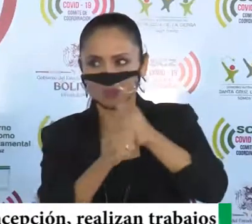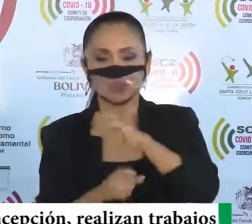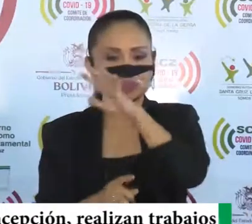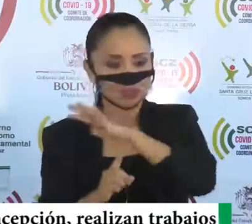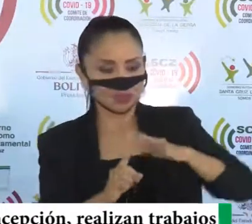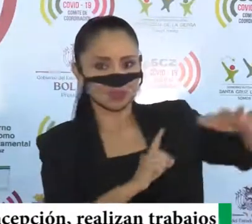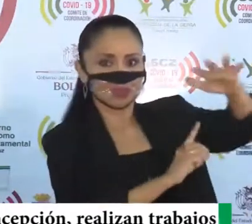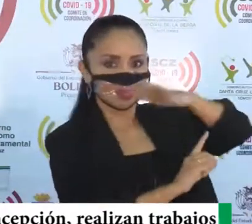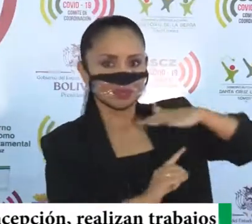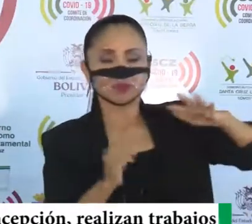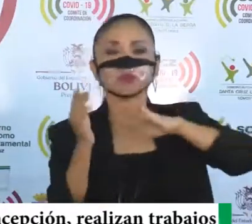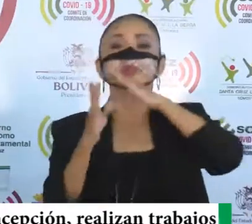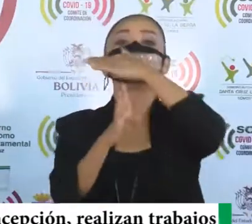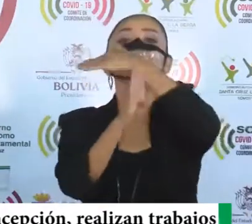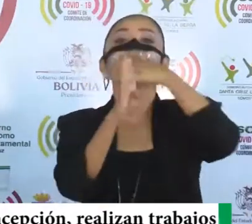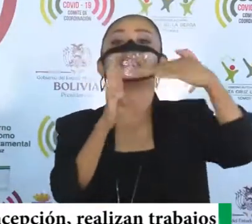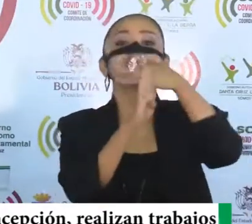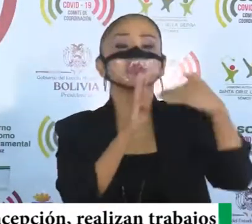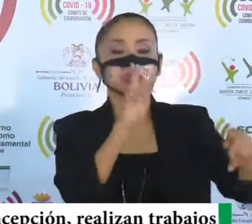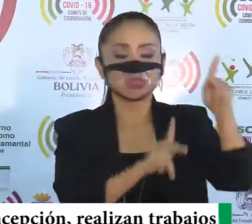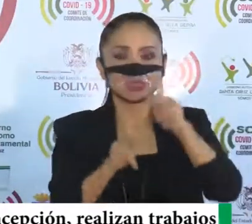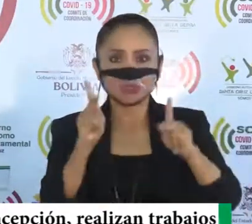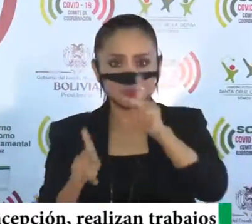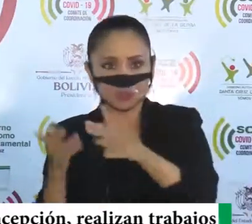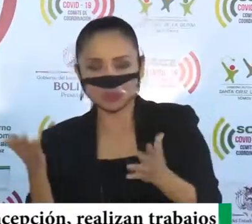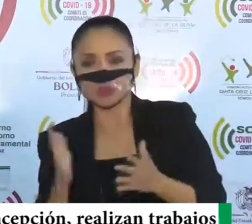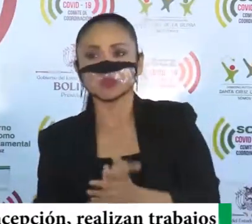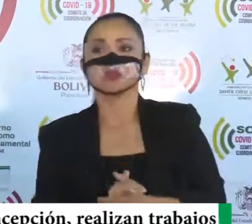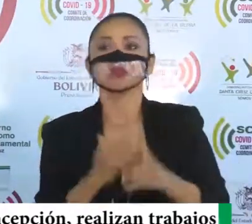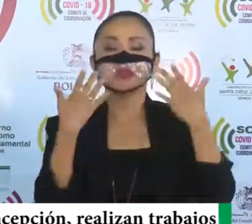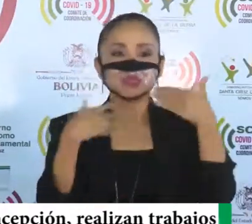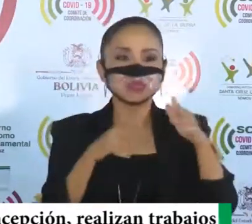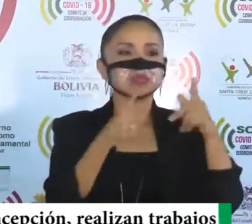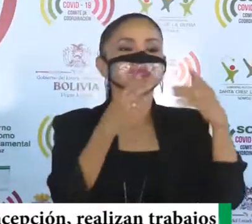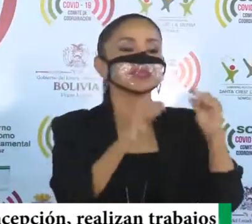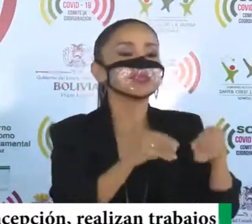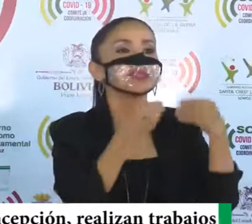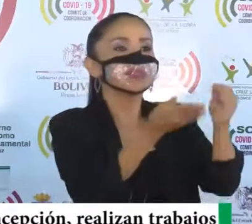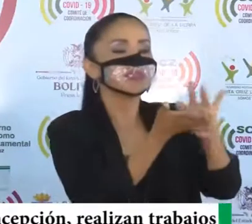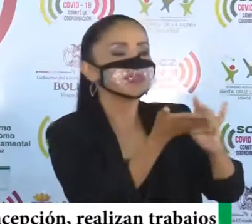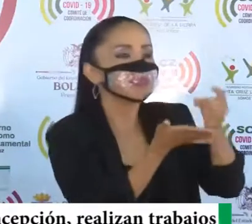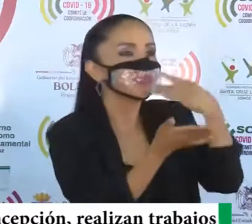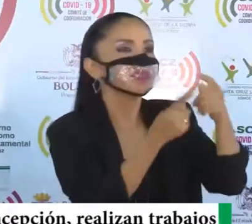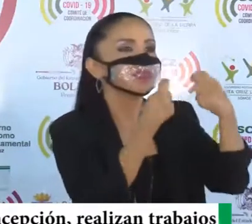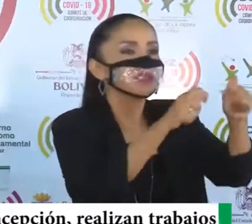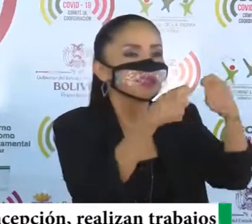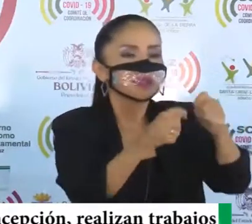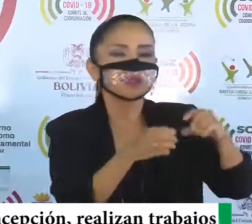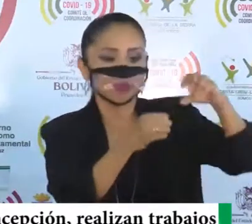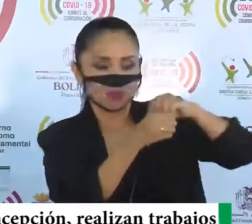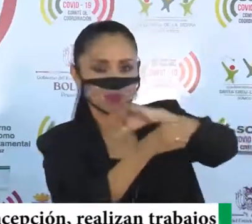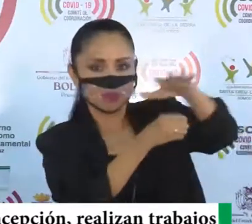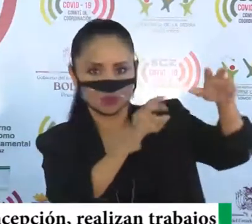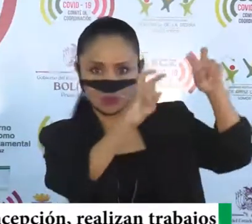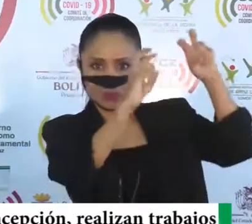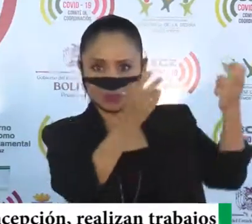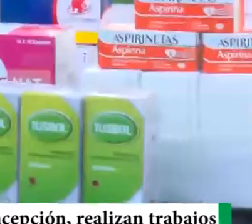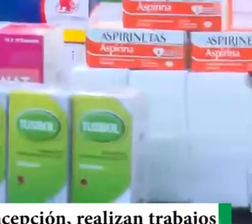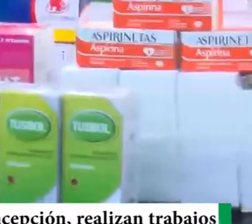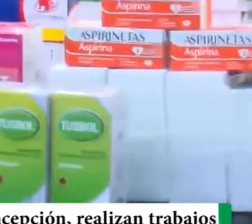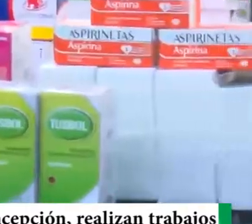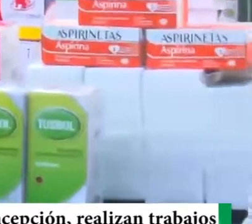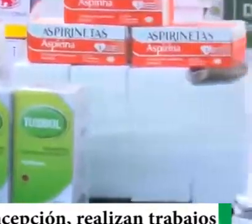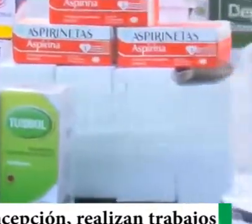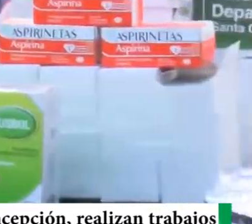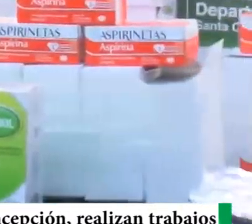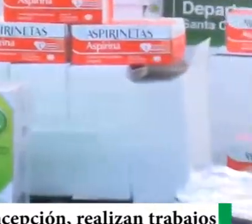de esa cantidad, la mitad de las personas, ya se les ha hecho un tratamiento, relativo al COVID, porque son personas, que